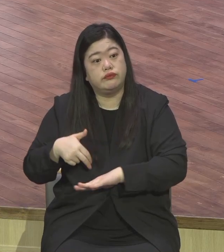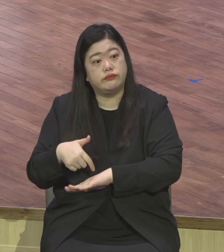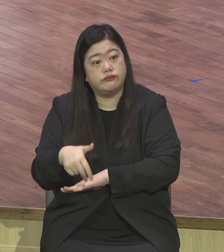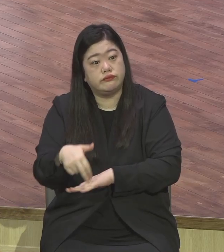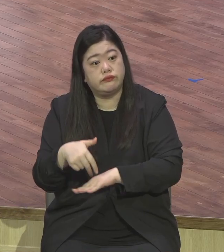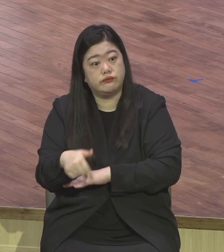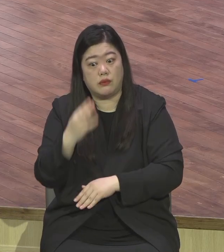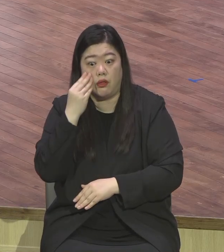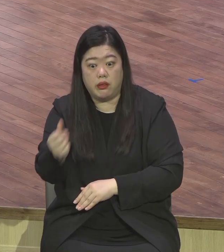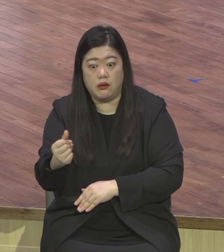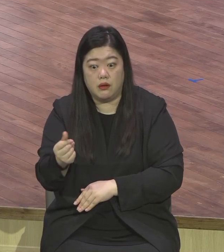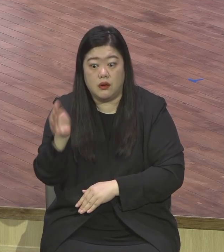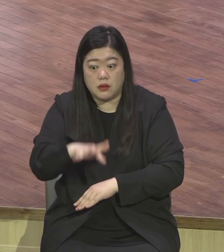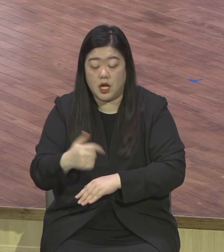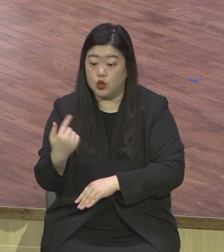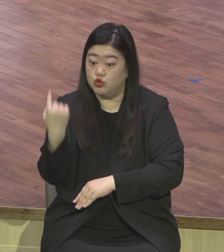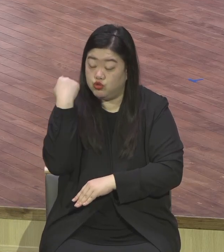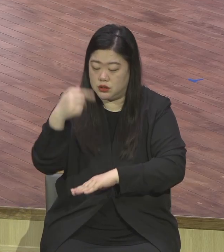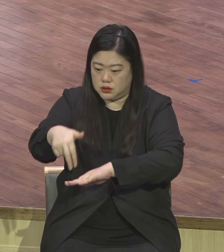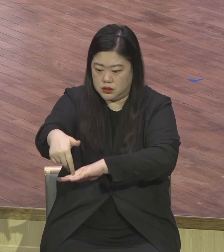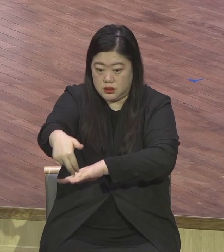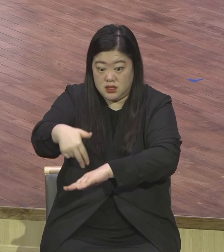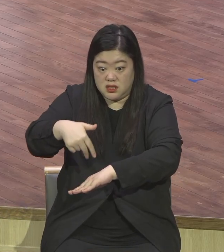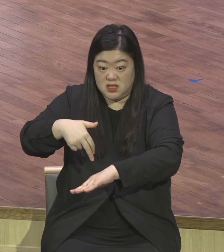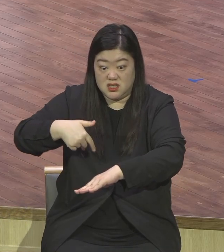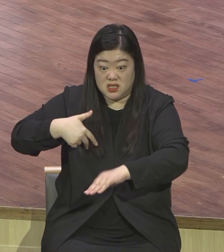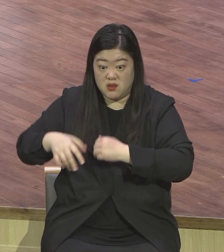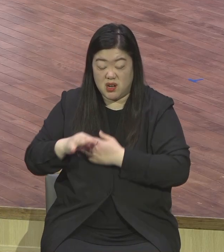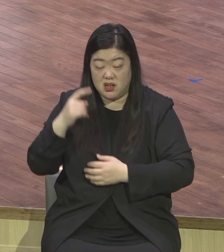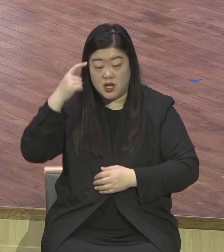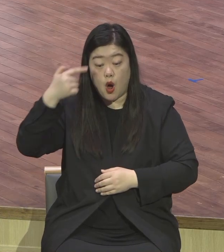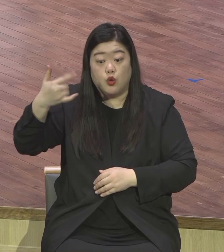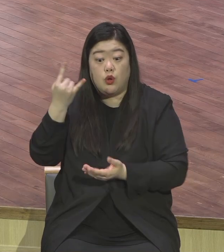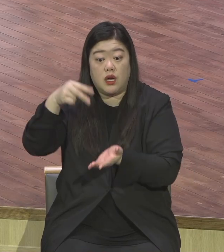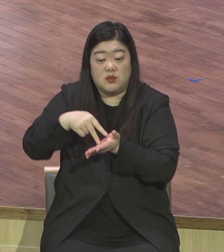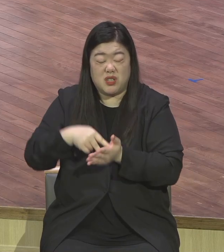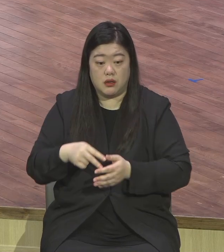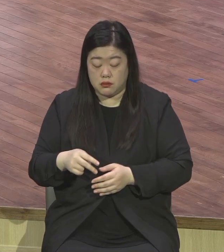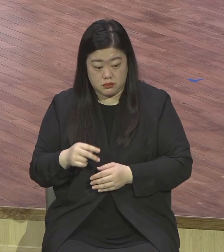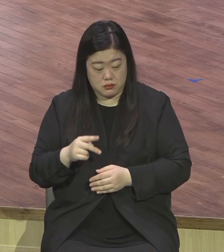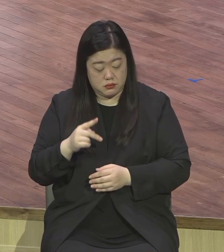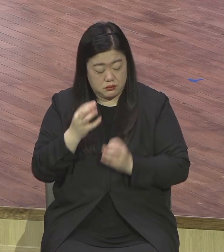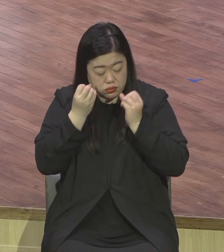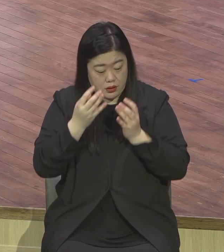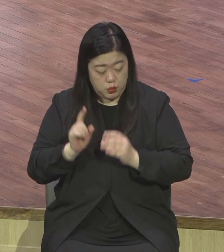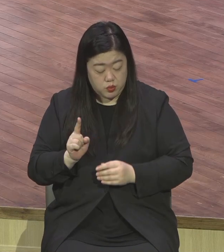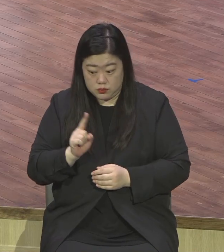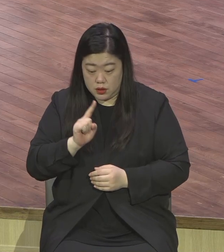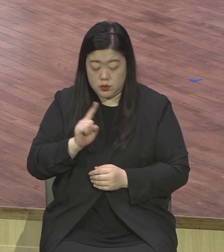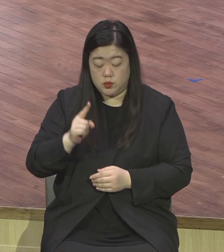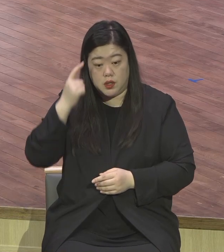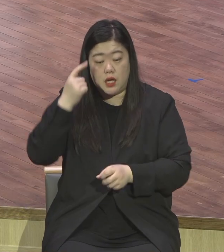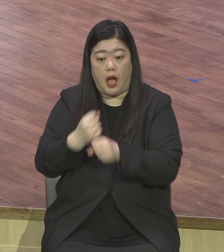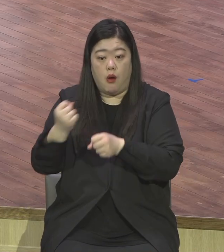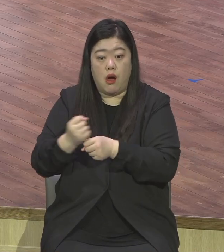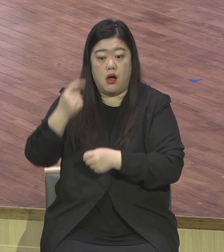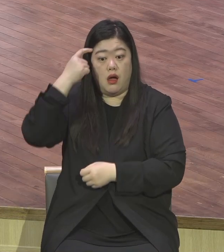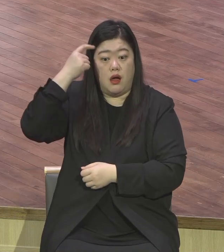하던 걸 하게 되면 내가 안 하던 거 안다 움직이기 시작해요 그러면서